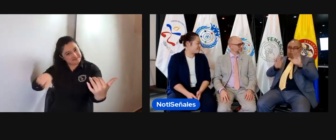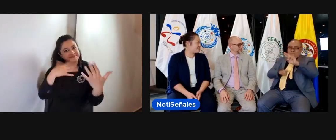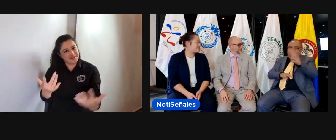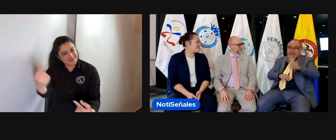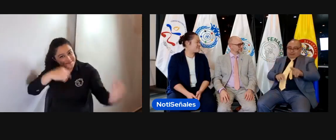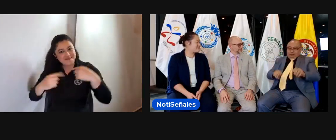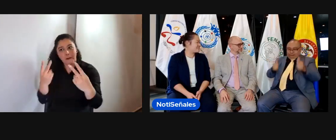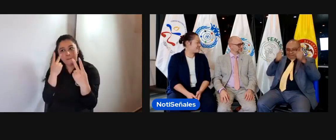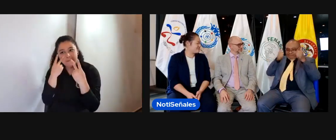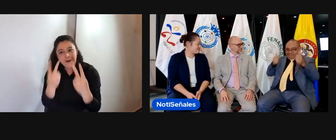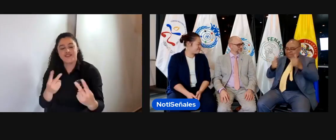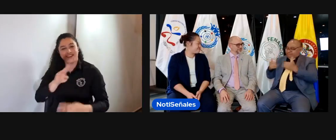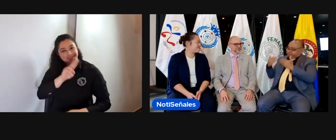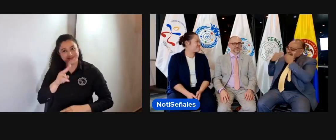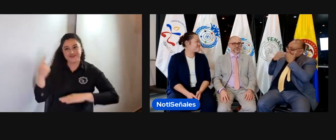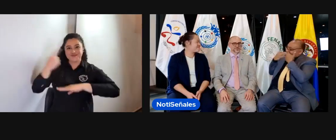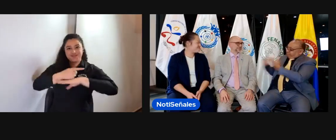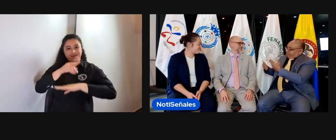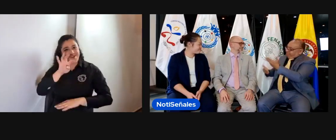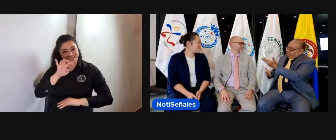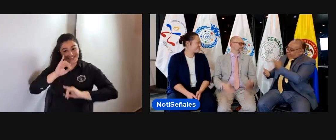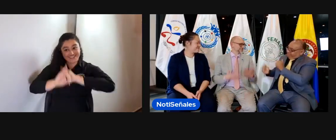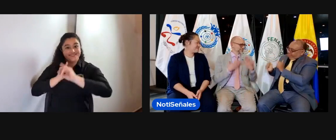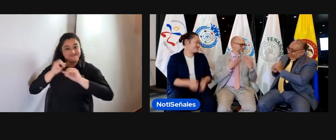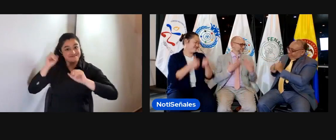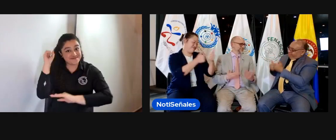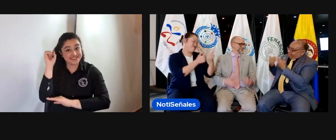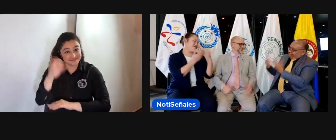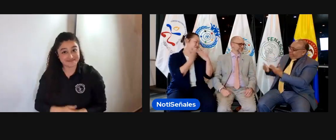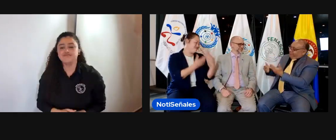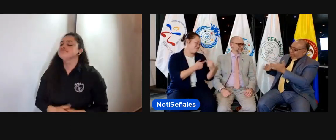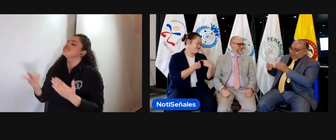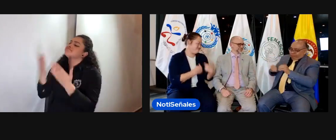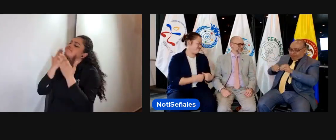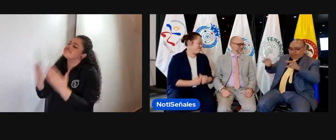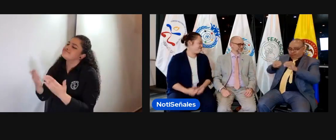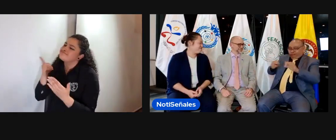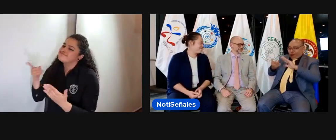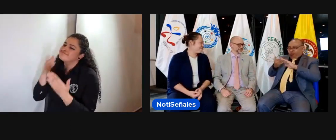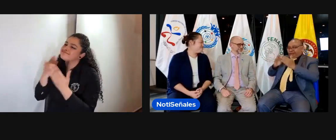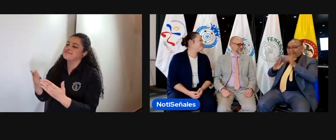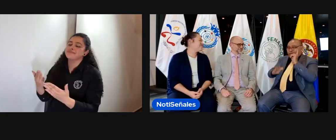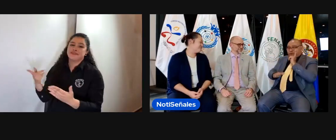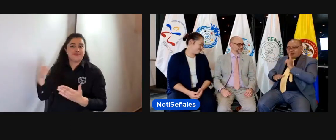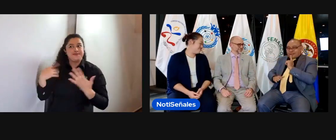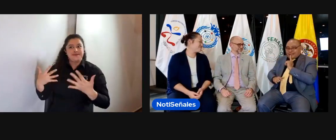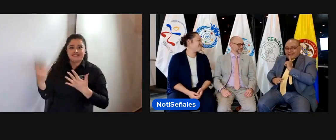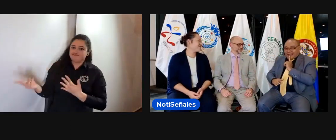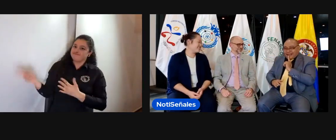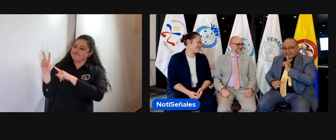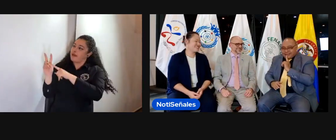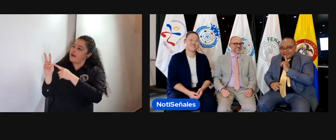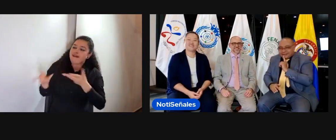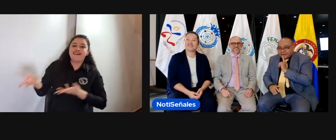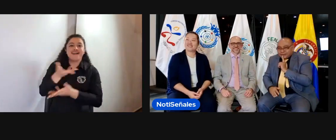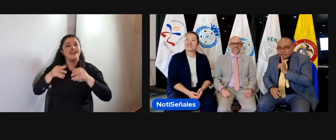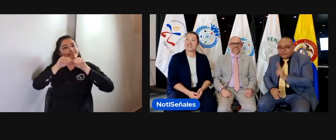les olvide, entonces 9 de marzo nos vemos en este encuentro internacional, gracias por acompañarnos el día de hoy. Gracias a ti Henry, gracias C.